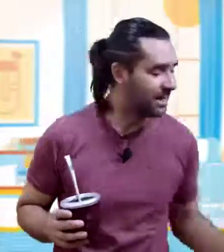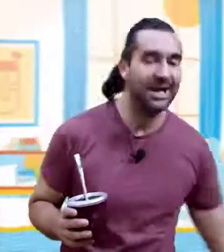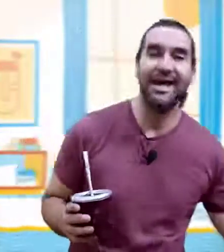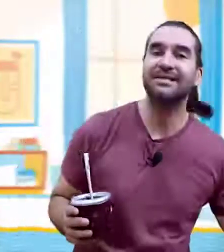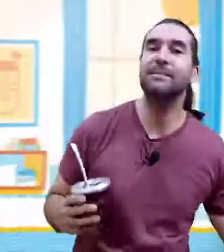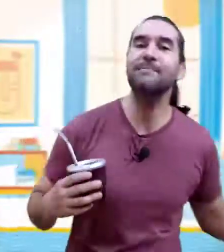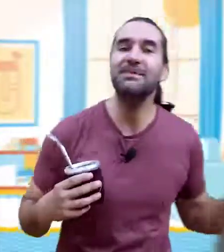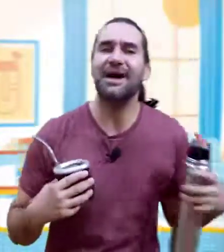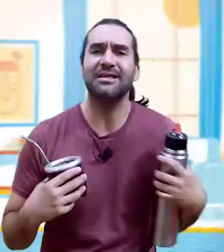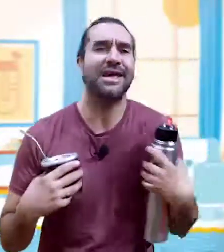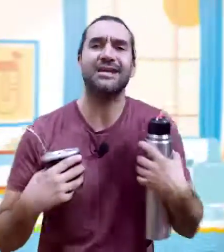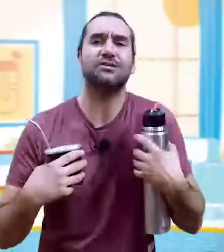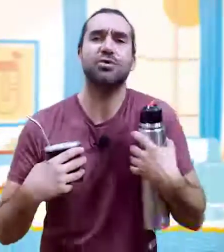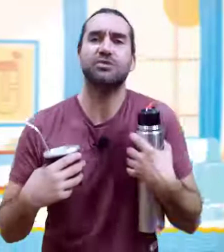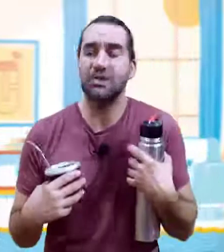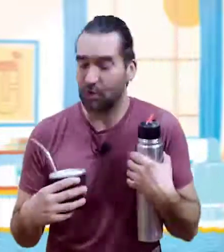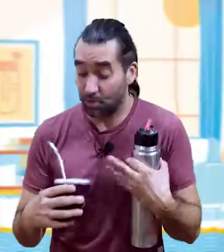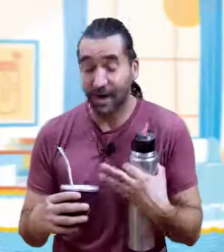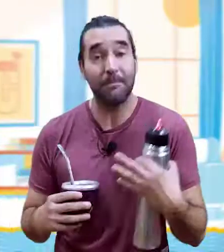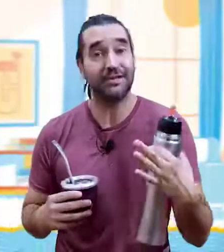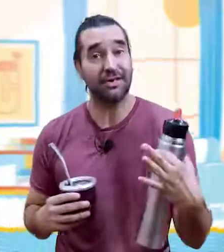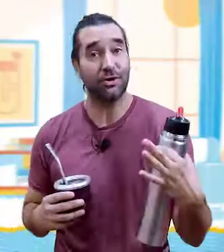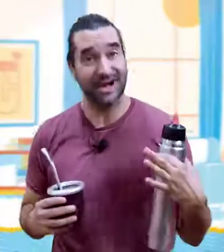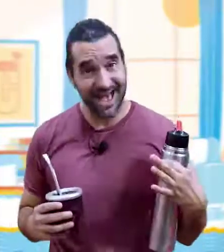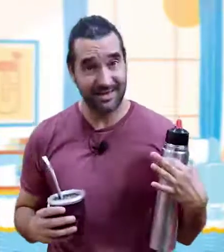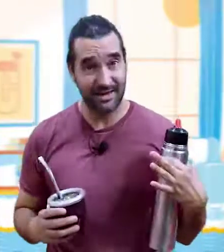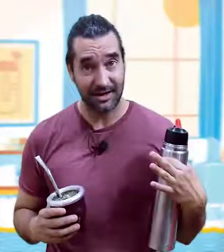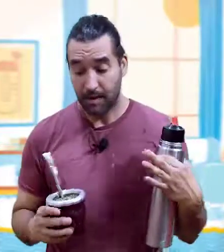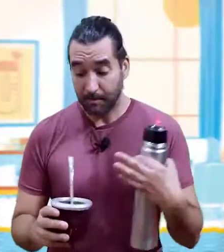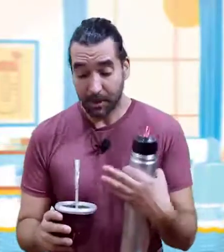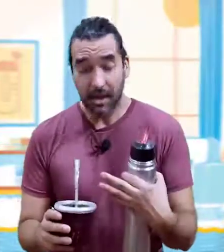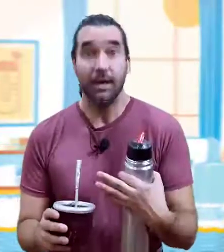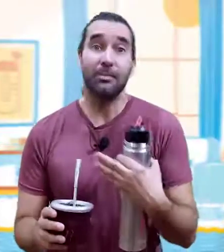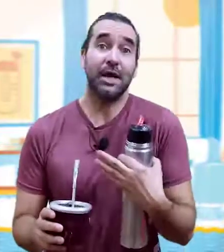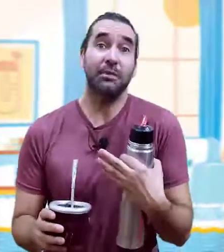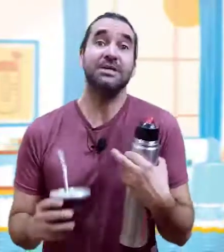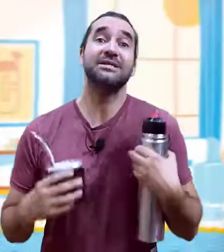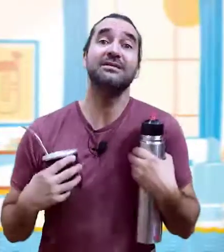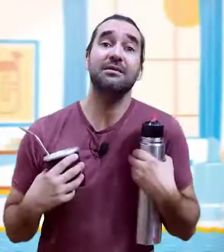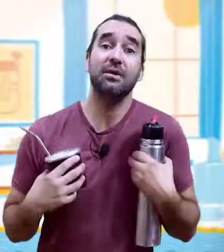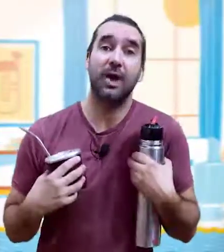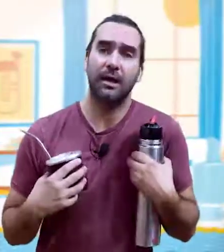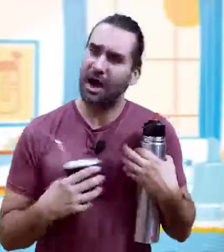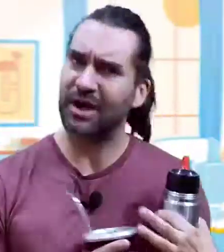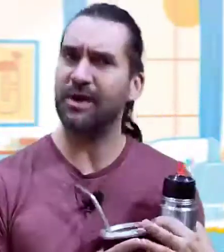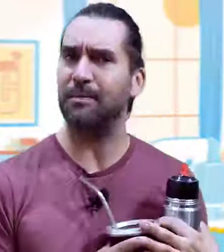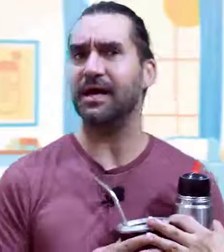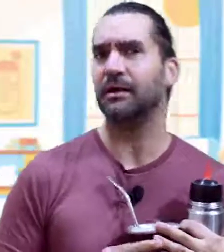es mi mate exclusivo. No voy a compartir con nadie. ¿Por qué? Porque la bombilla es individual. Ahora les voy a explicar